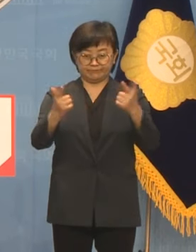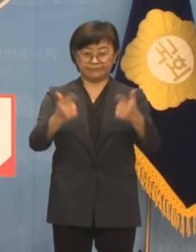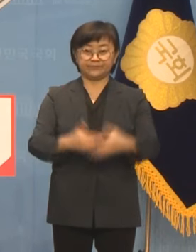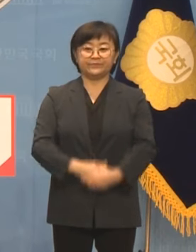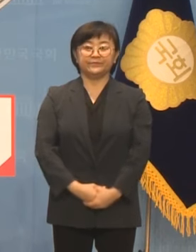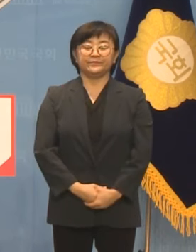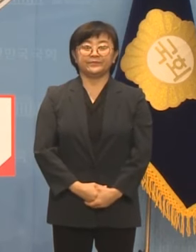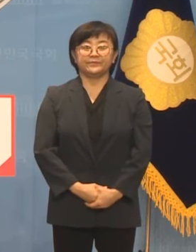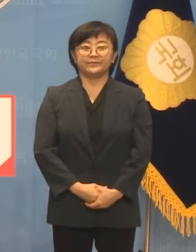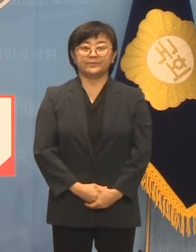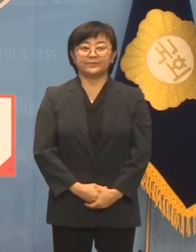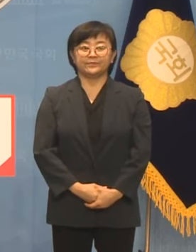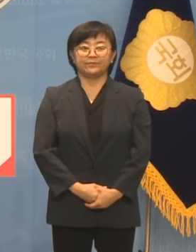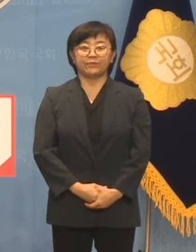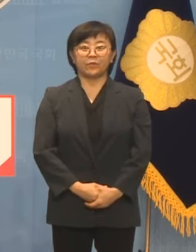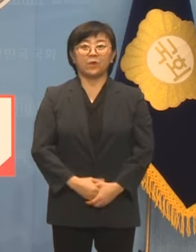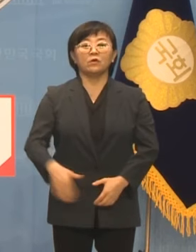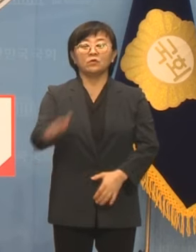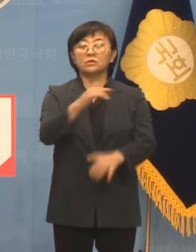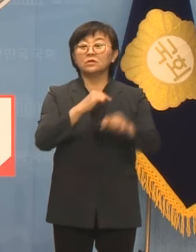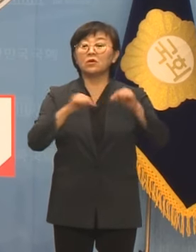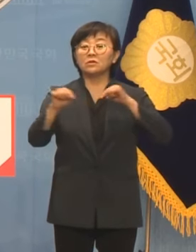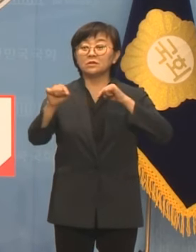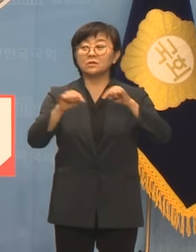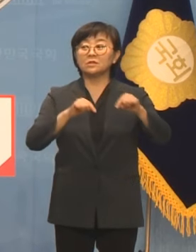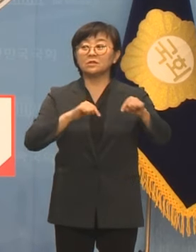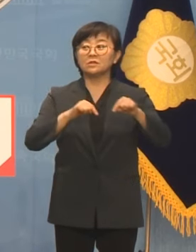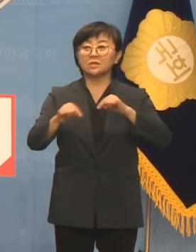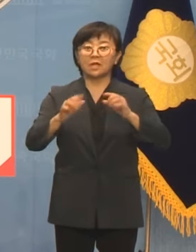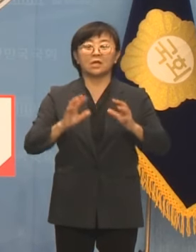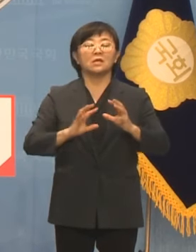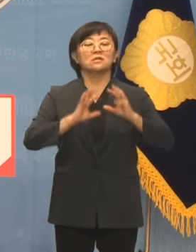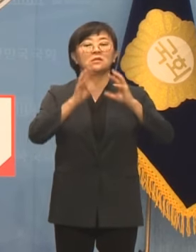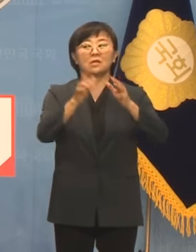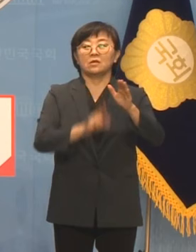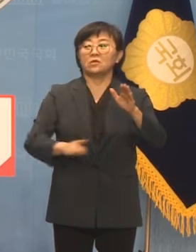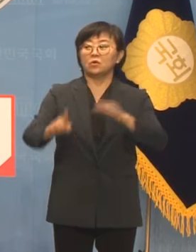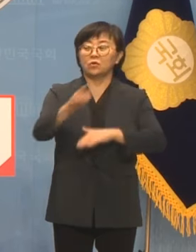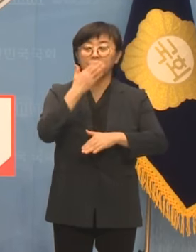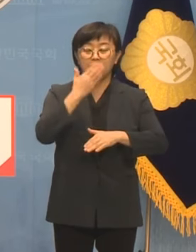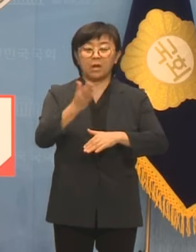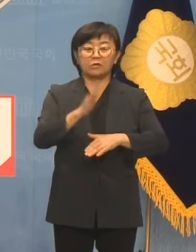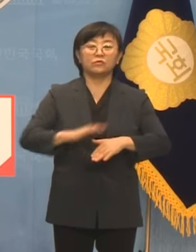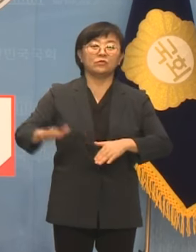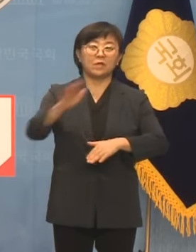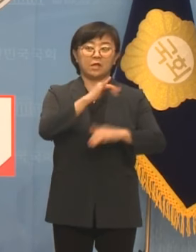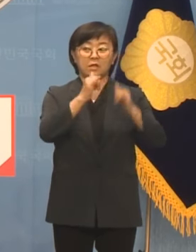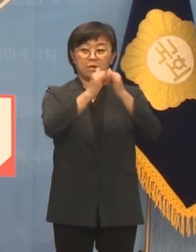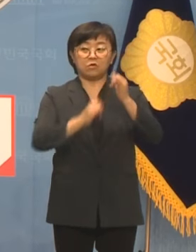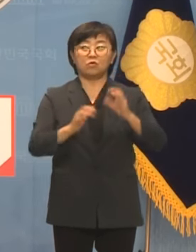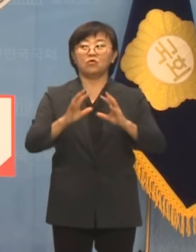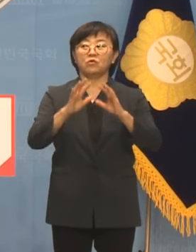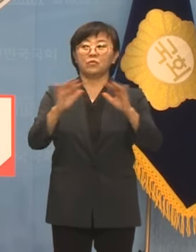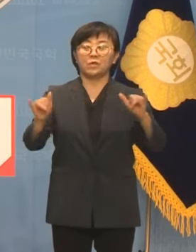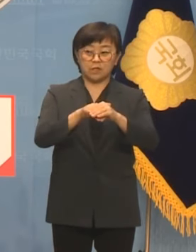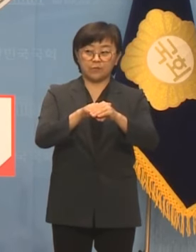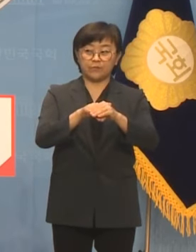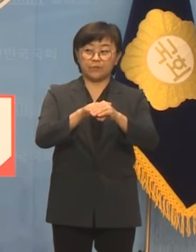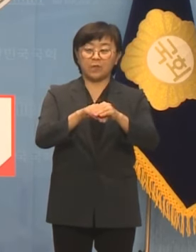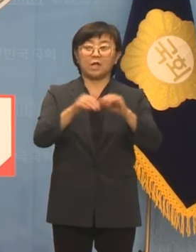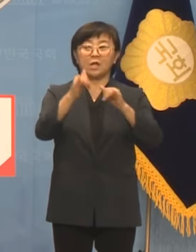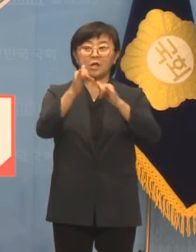않습니다. 저는 우리 정치가 어느덧 세계를 선도하고 있는 우리의 인류국민, 인류문화,